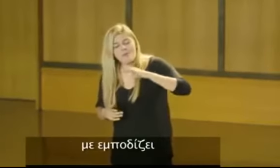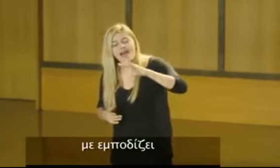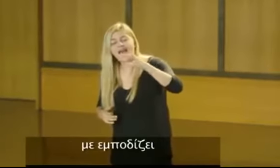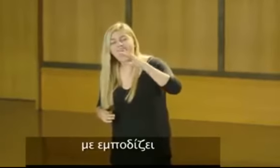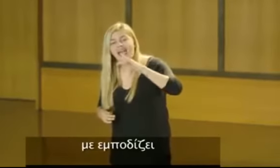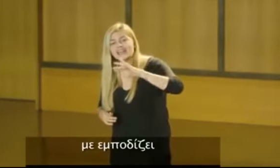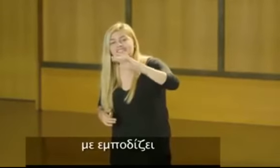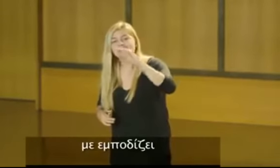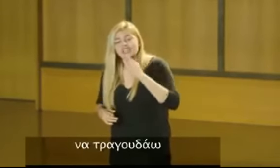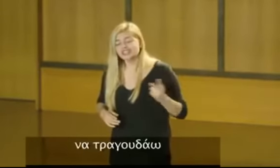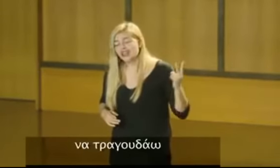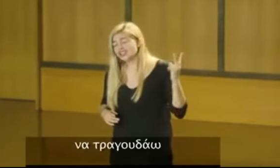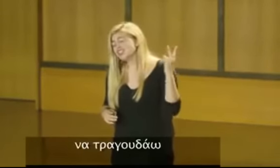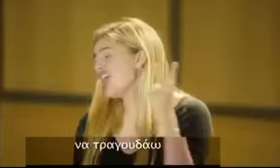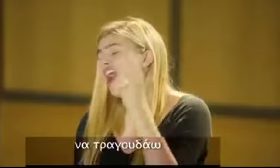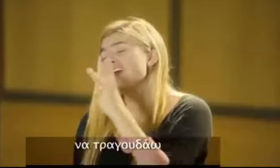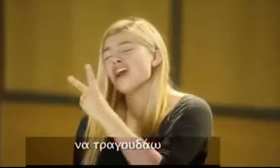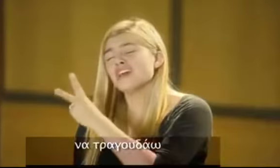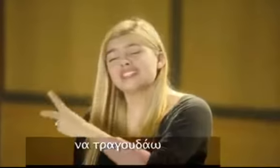'empêche De chanter